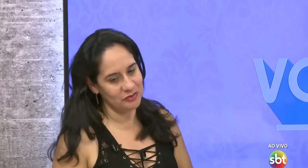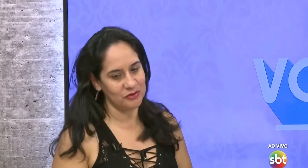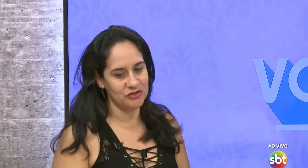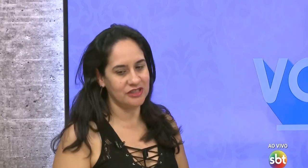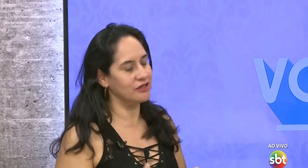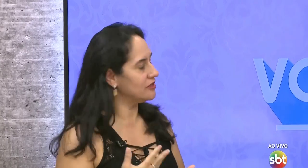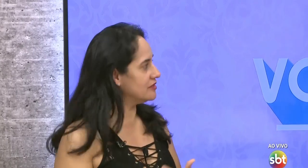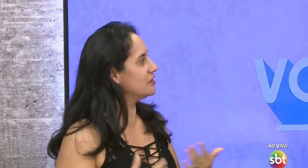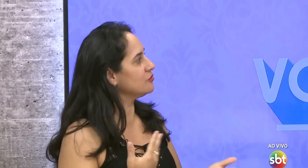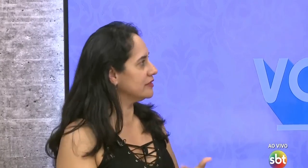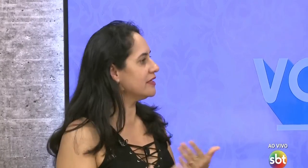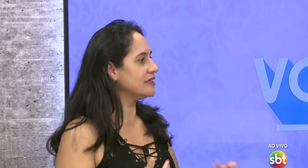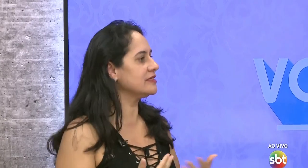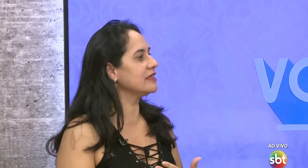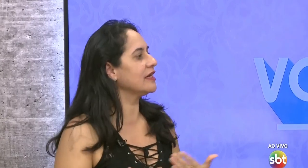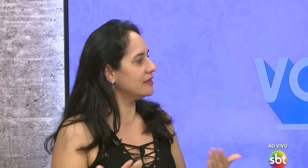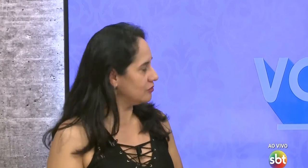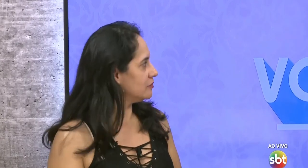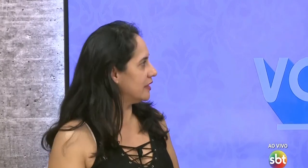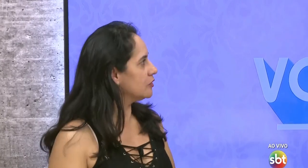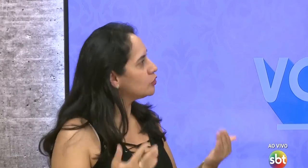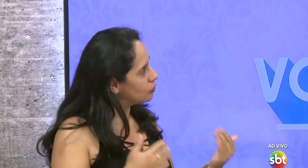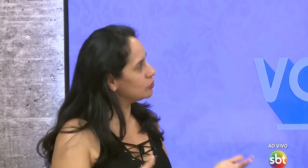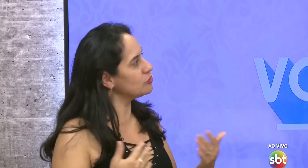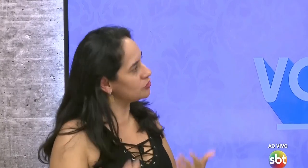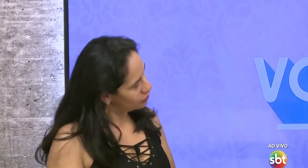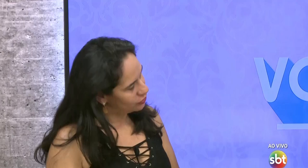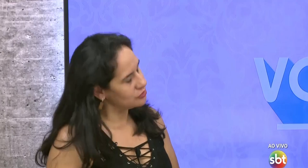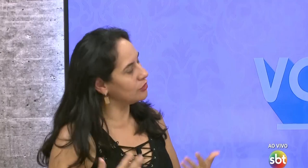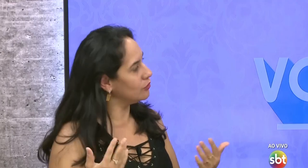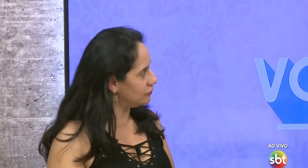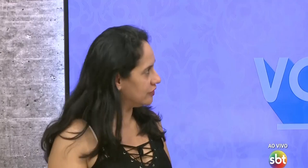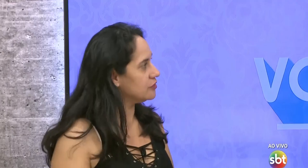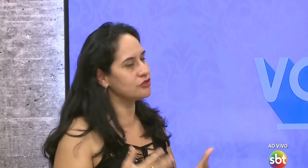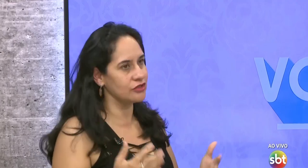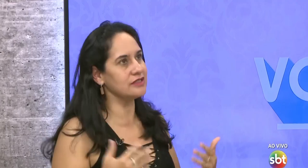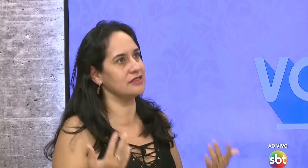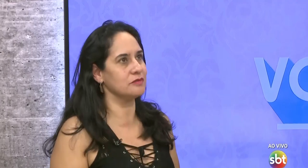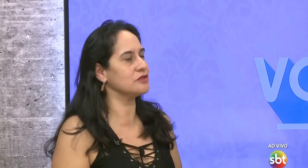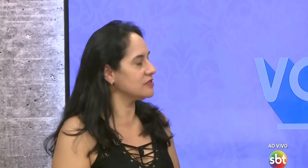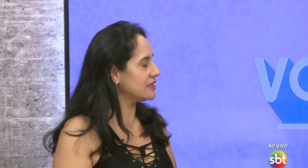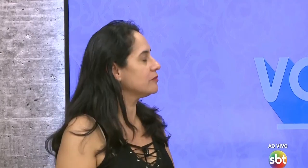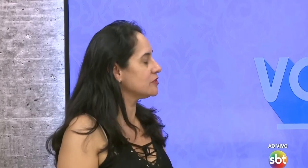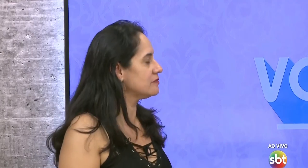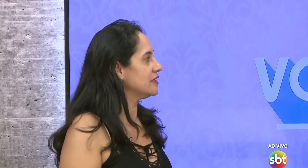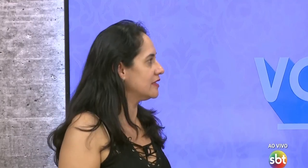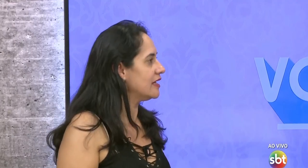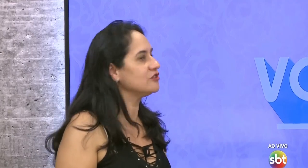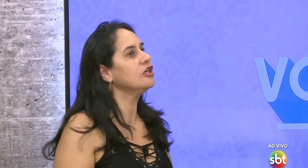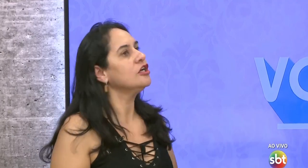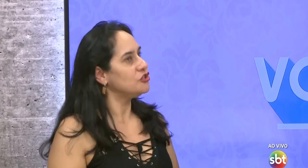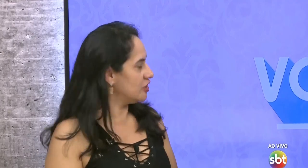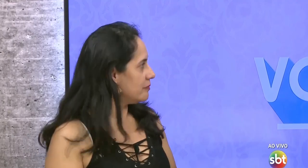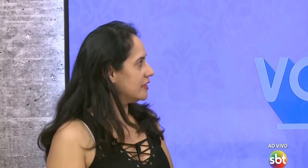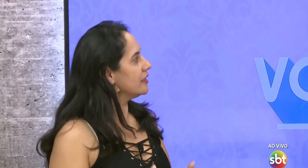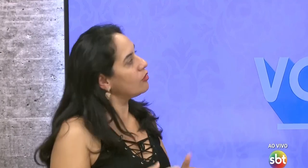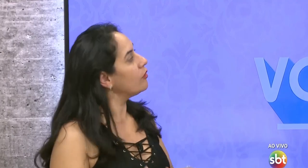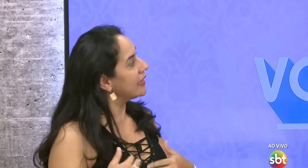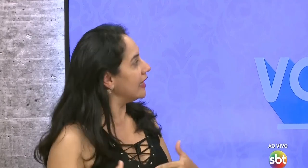te respondi que eu desejo o interesse que cada um tem. Todos nós, ouvintes, todas as pessoas, tem possibilidade de aprender qualquer